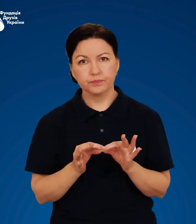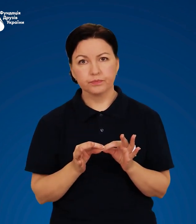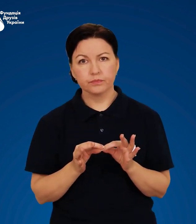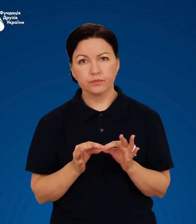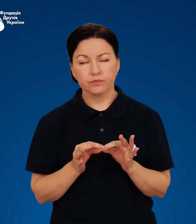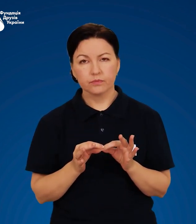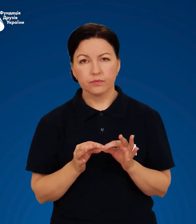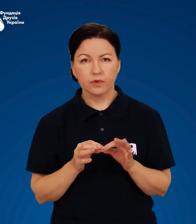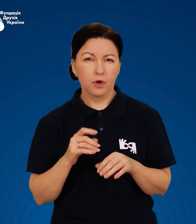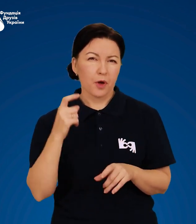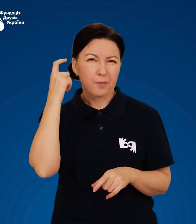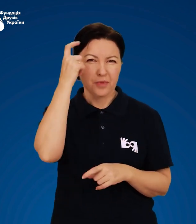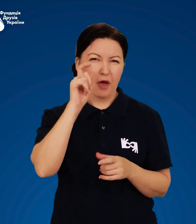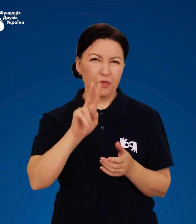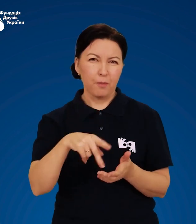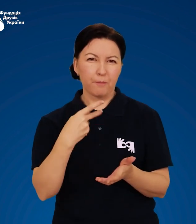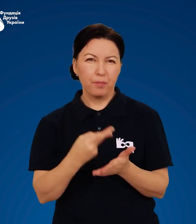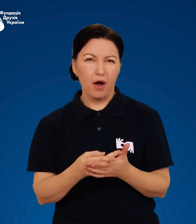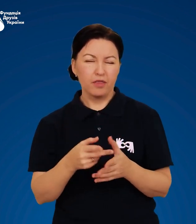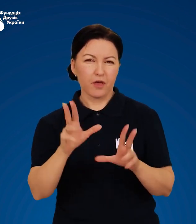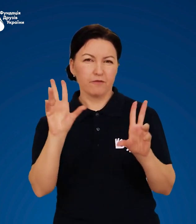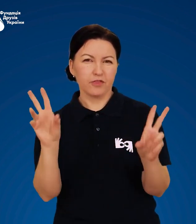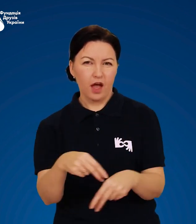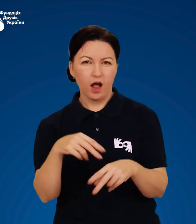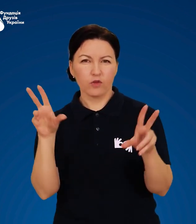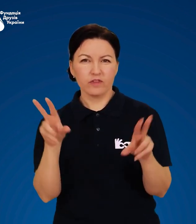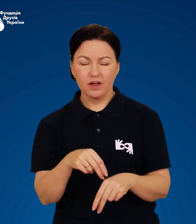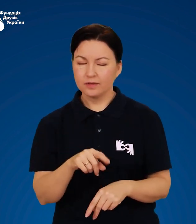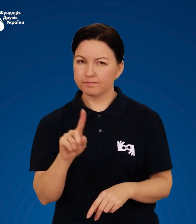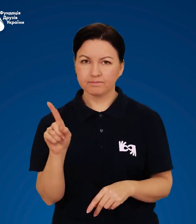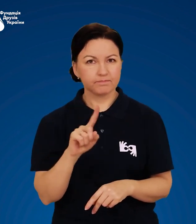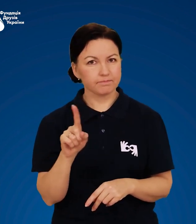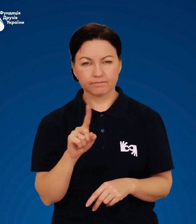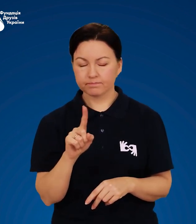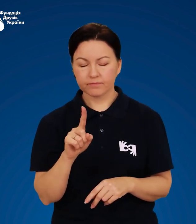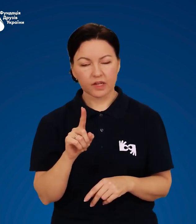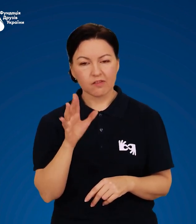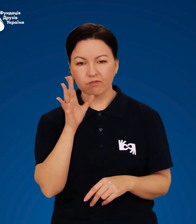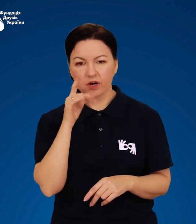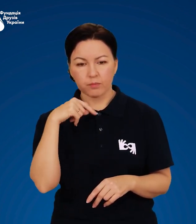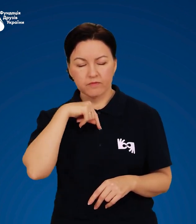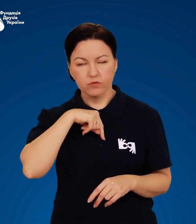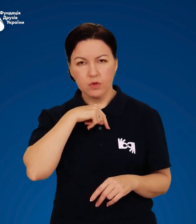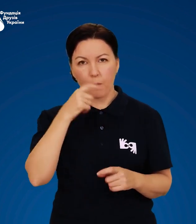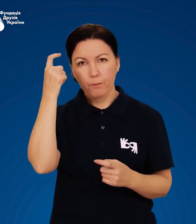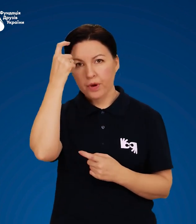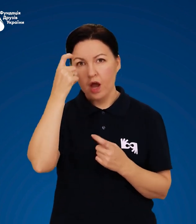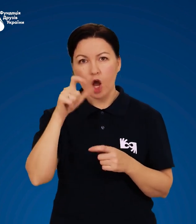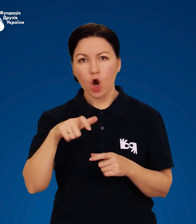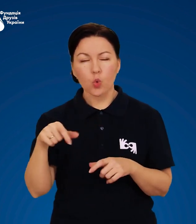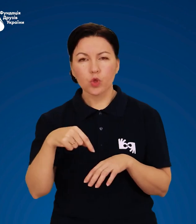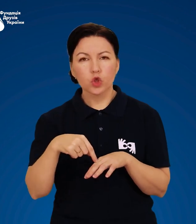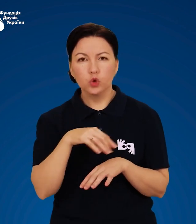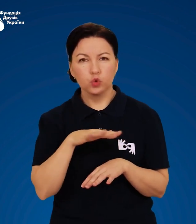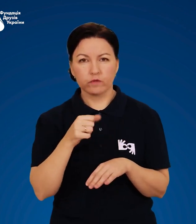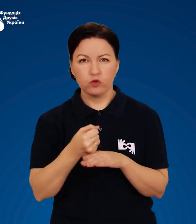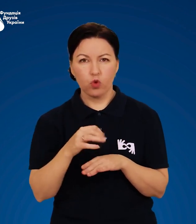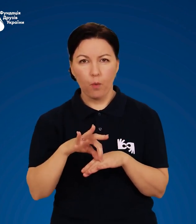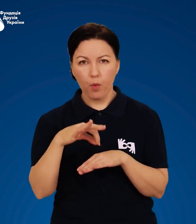переконанню, що п'яний падає завжди вдало. У стані сп'яніння люди не такі чутливі до